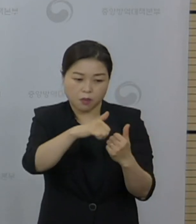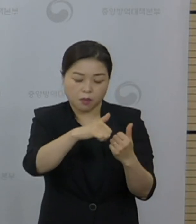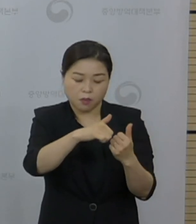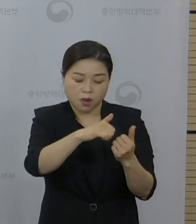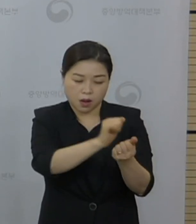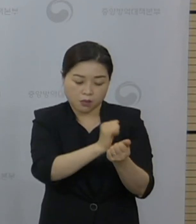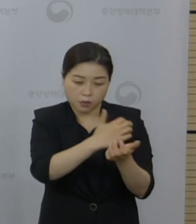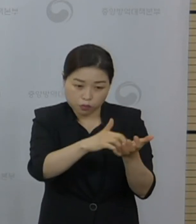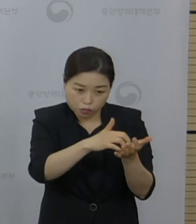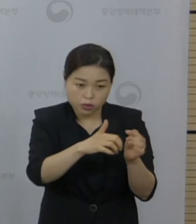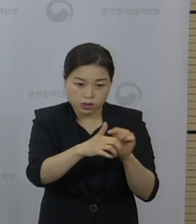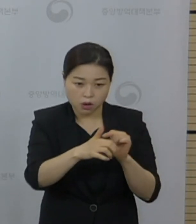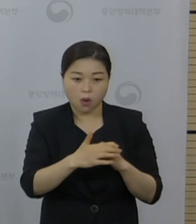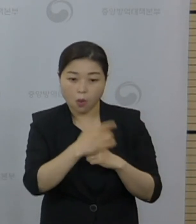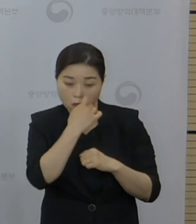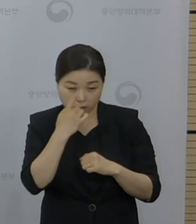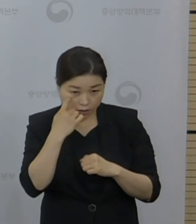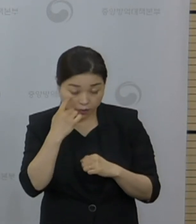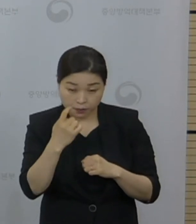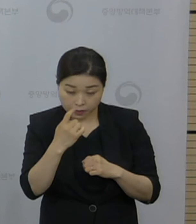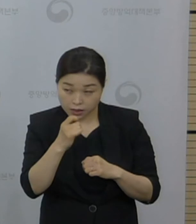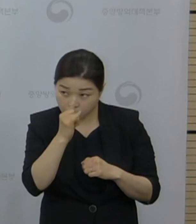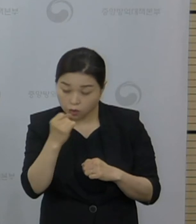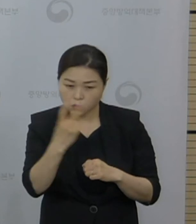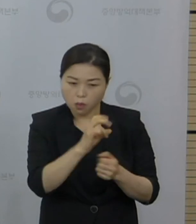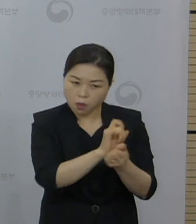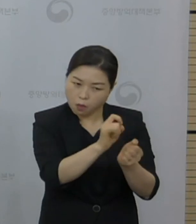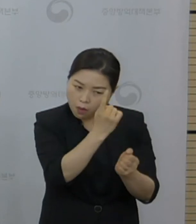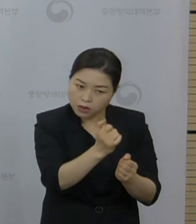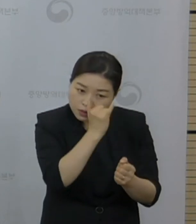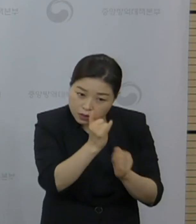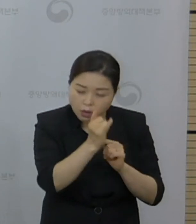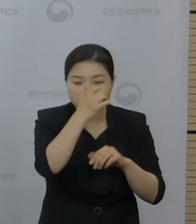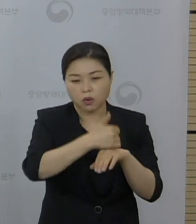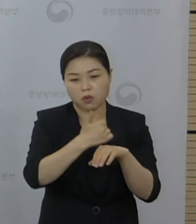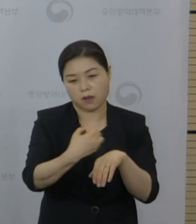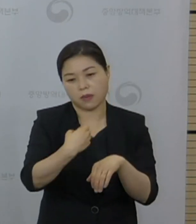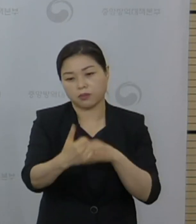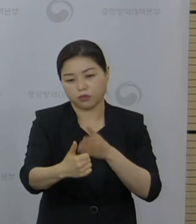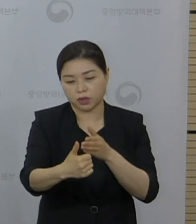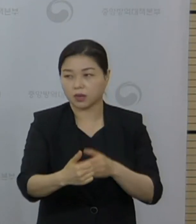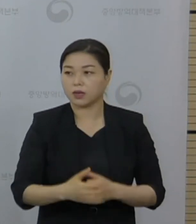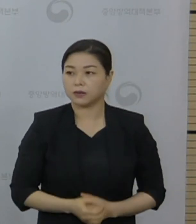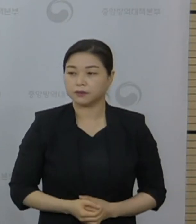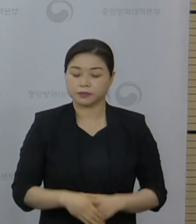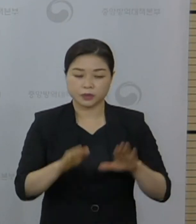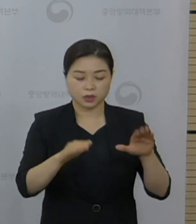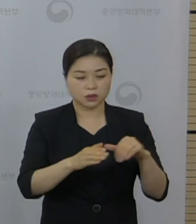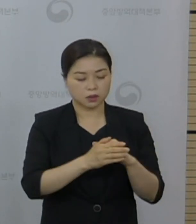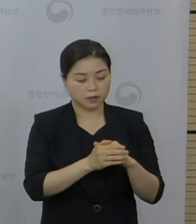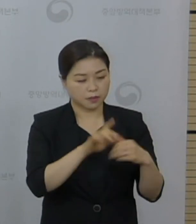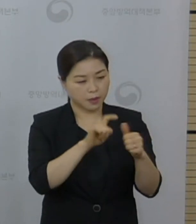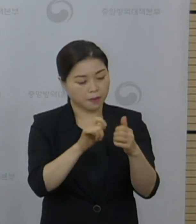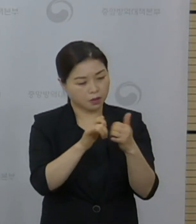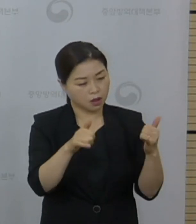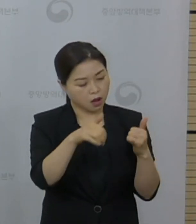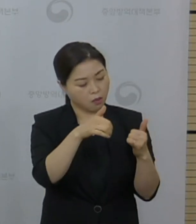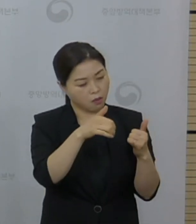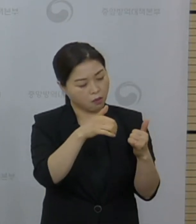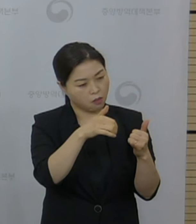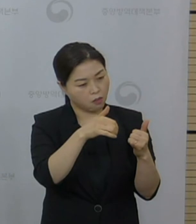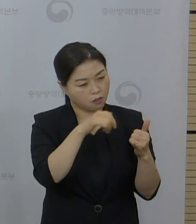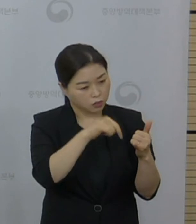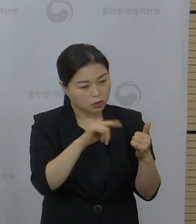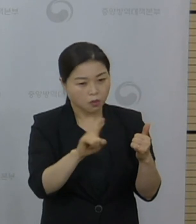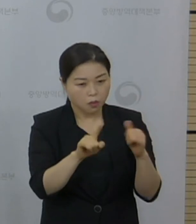내용이 있으면 설명해달라고 하셨습니다. 네, 해당 사례에 대한 환자 현황은 금일 보도자료에